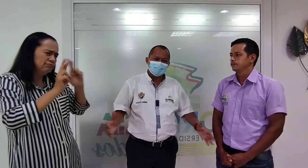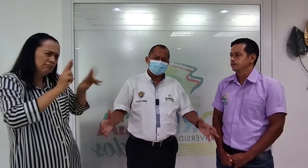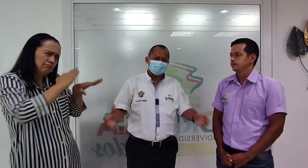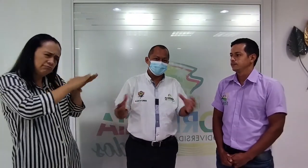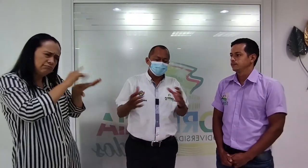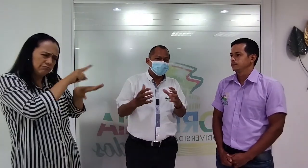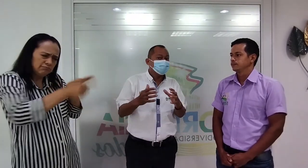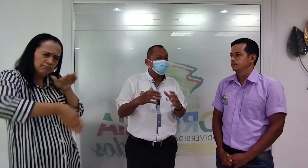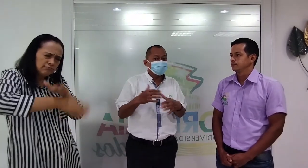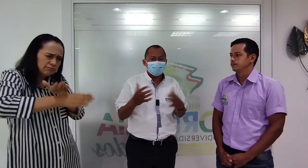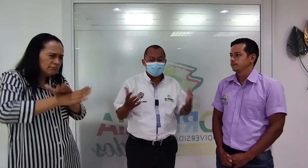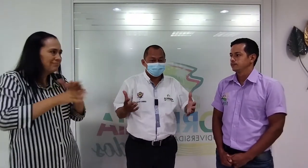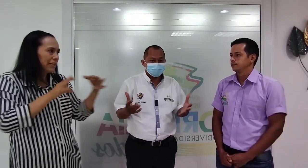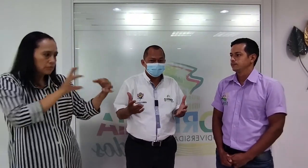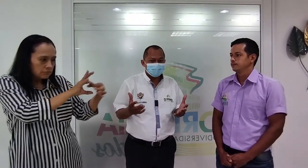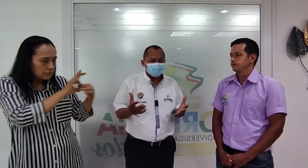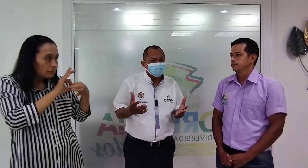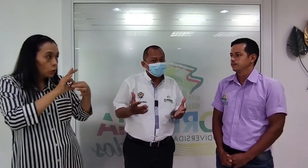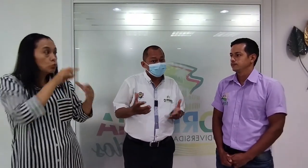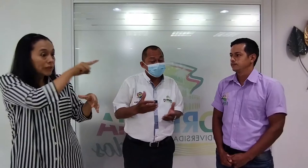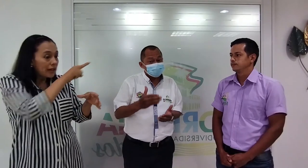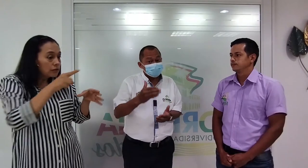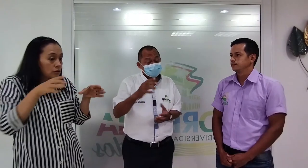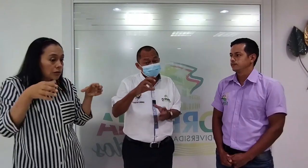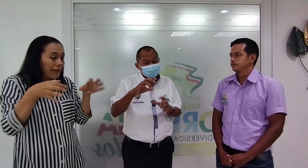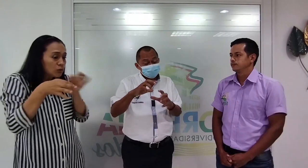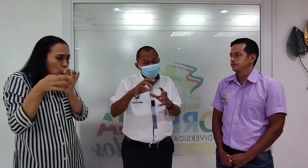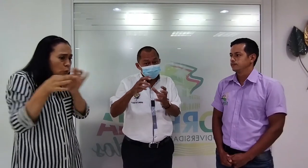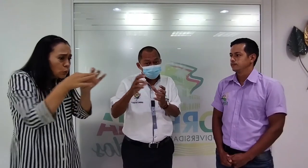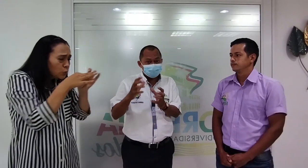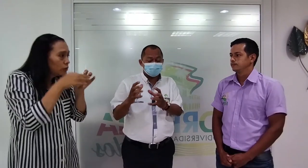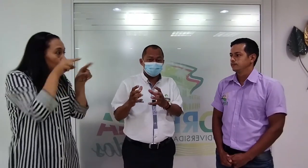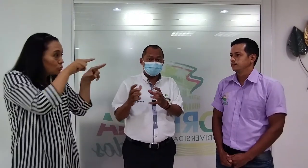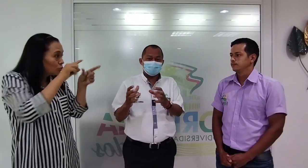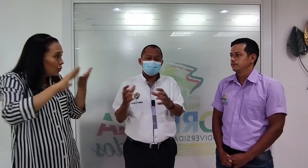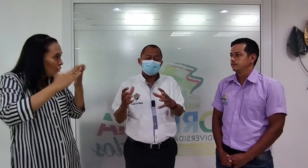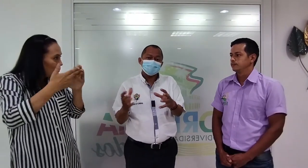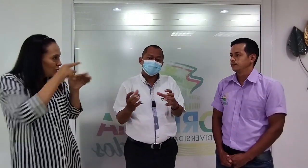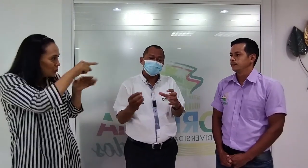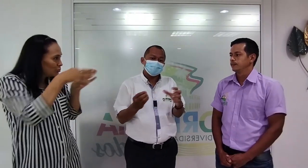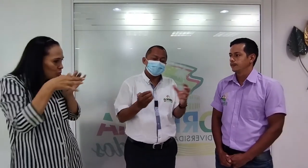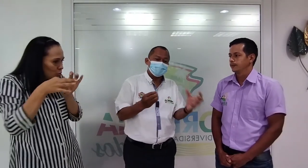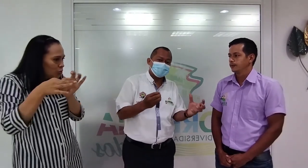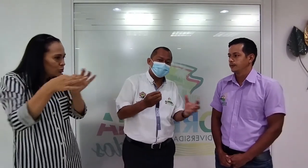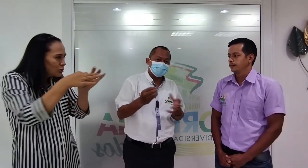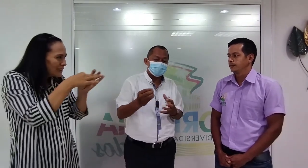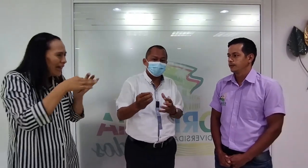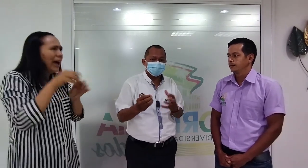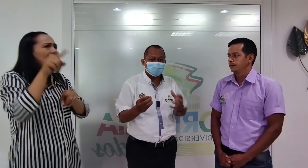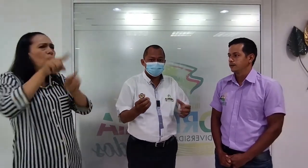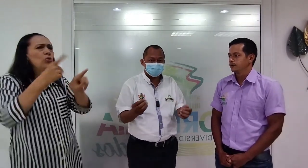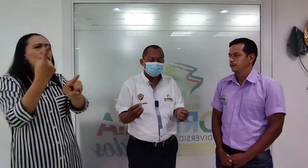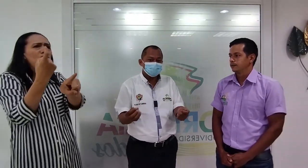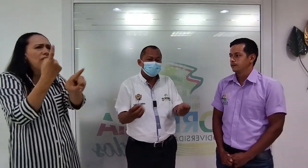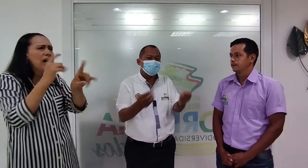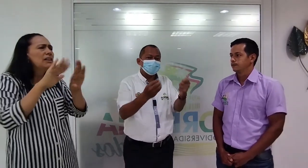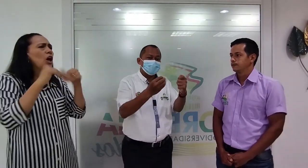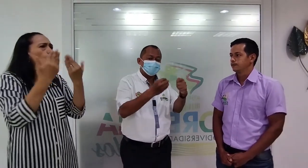a que se unan mucho más. Ese sector que no ha podido entrar a las escuelas y a los colegios o que no